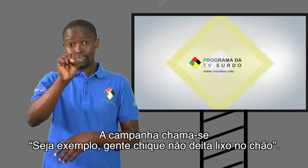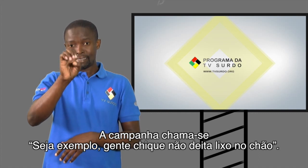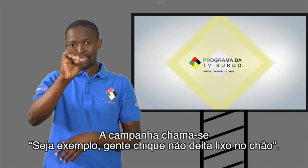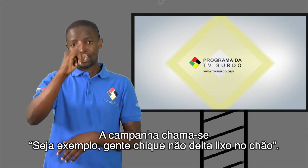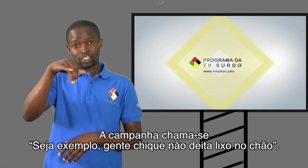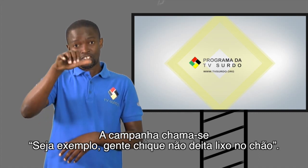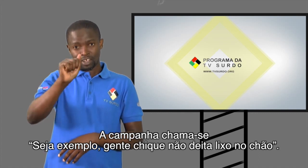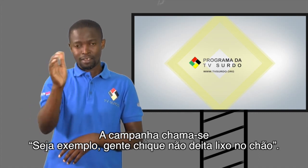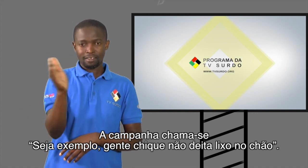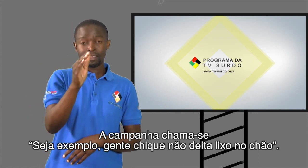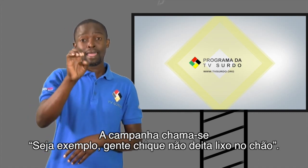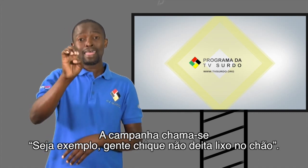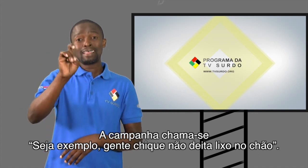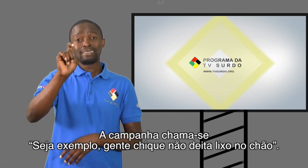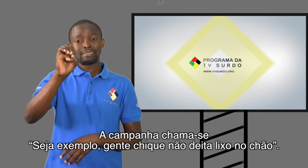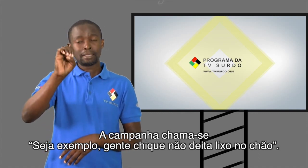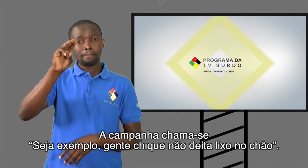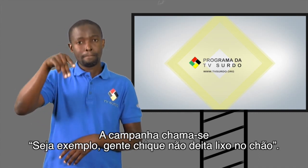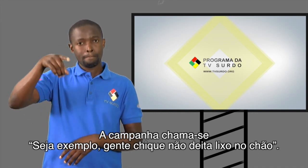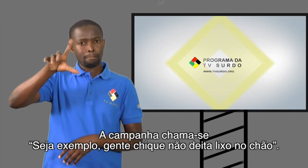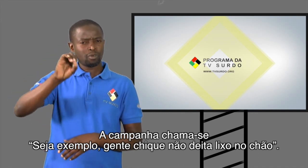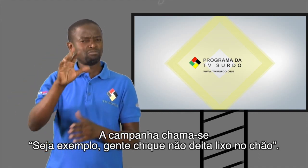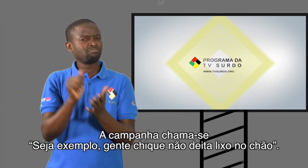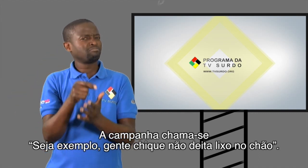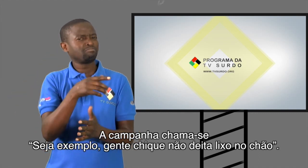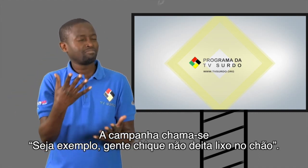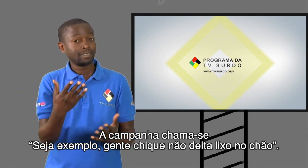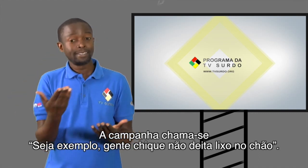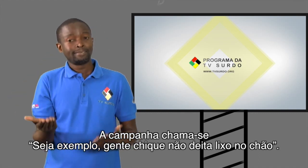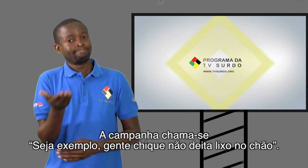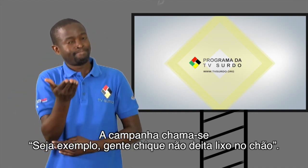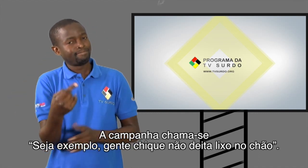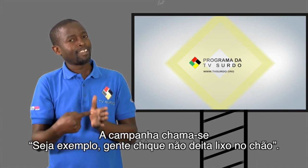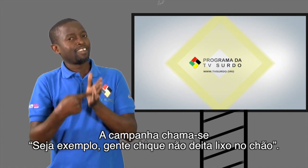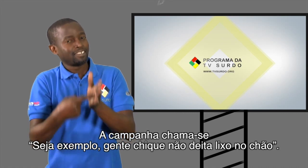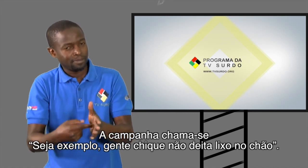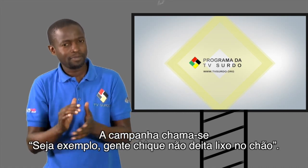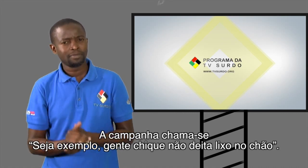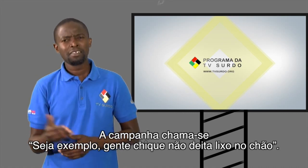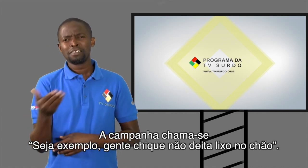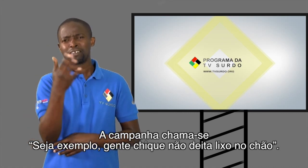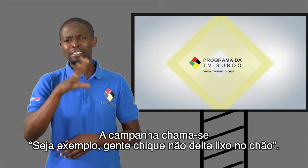A campanha chama-se Seja Exemplo, Gente Chique, Não Deita Lixo no Chão.